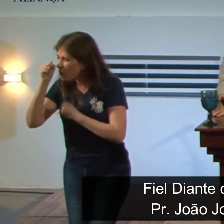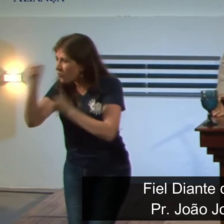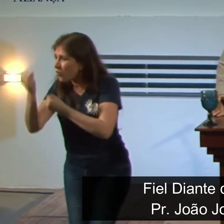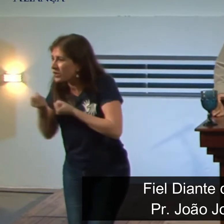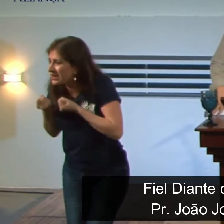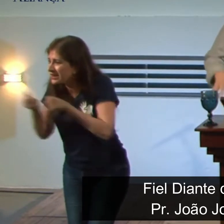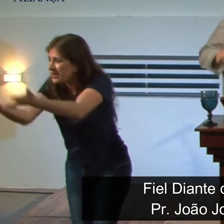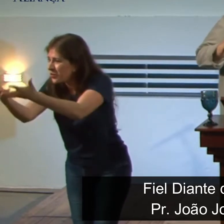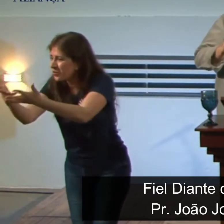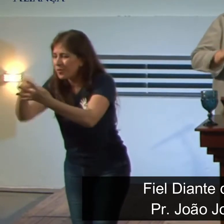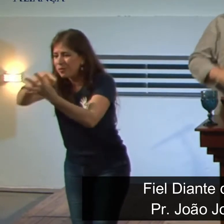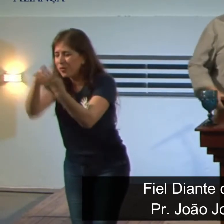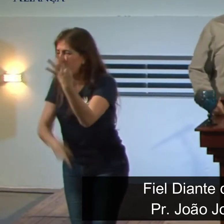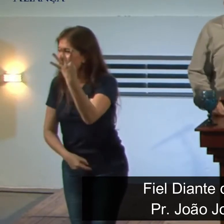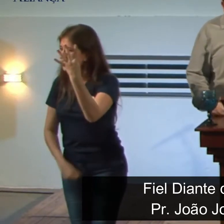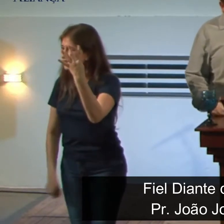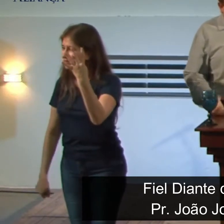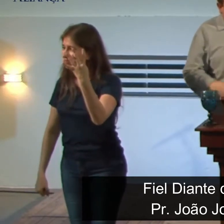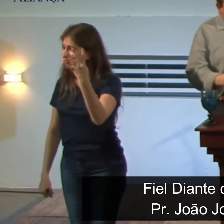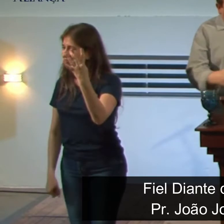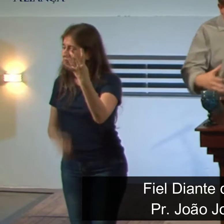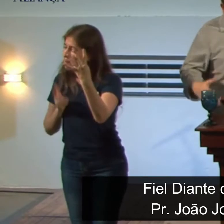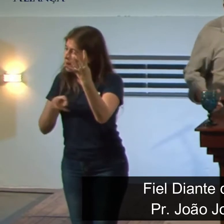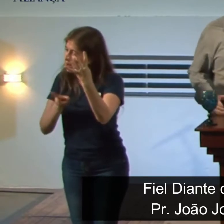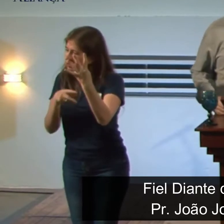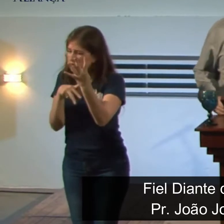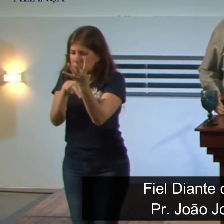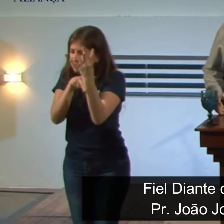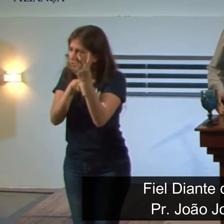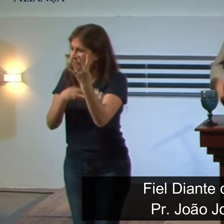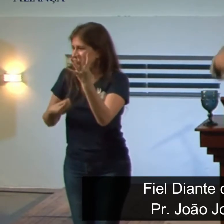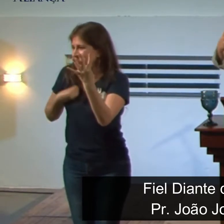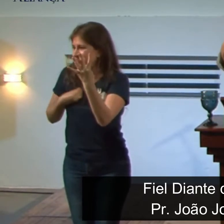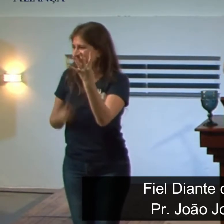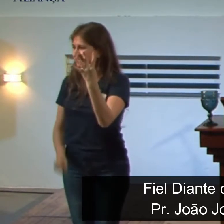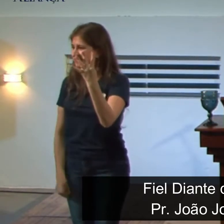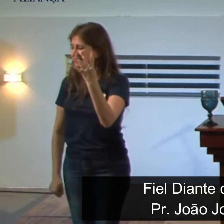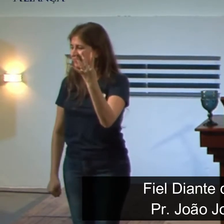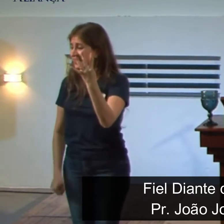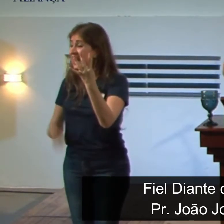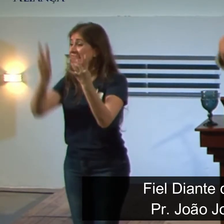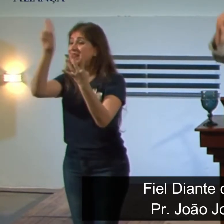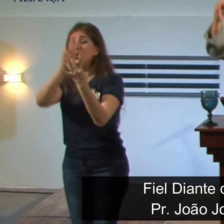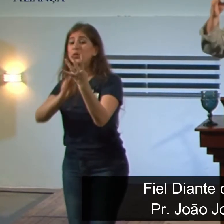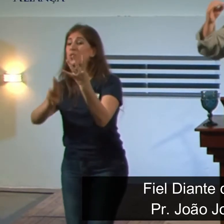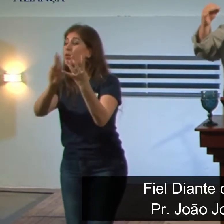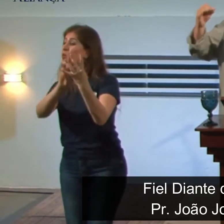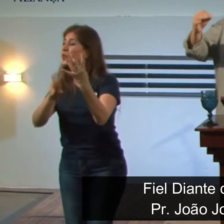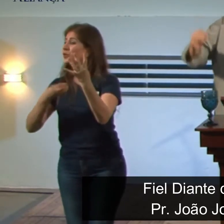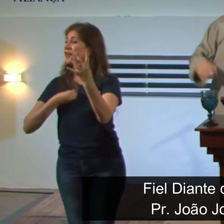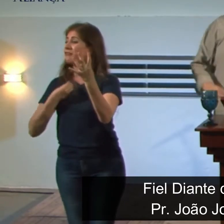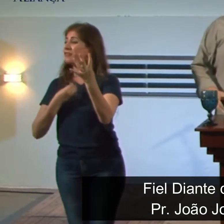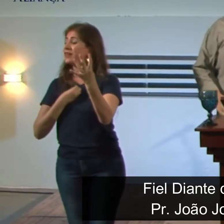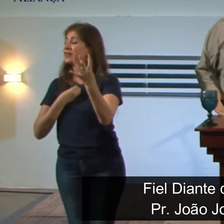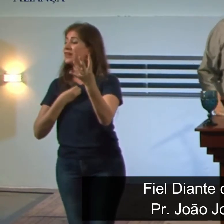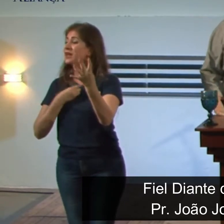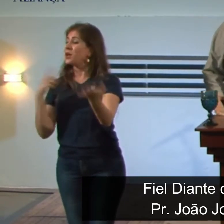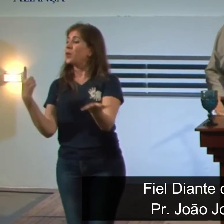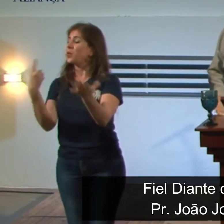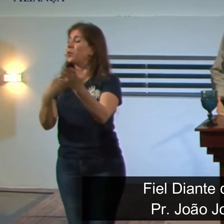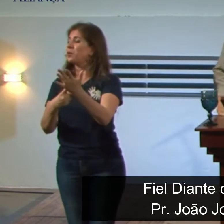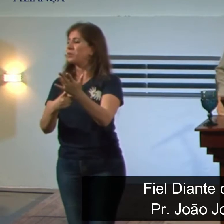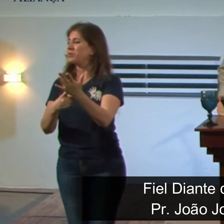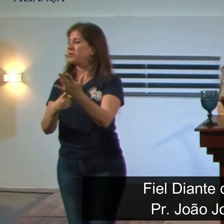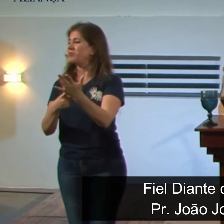suportassem. E outra coisa interessante que nós podemos entender aqui, que Deus usa seus servos para realizar o seu propósito na